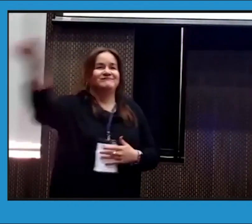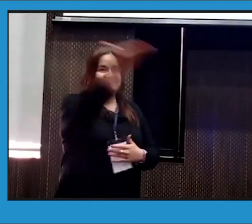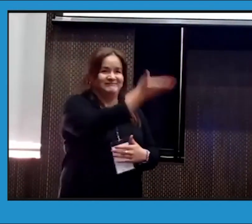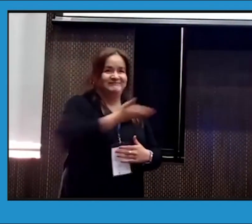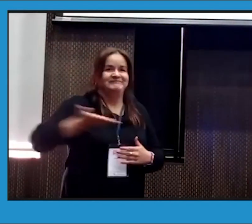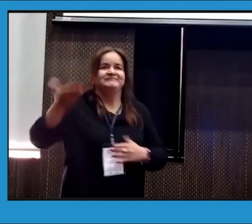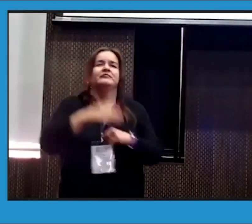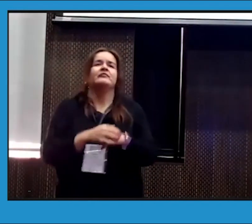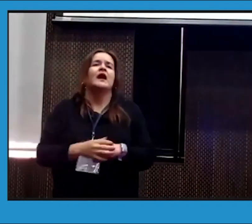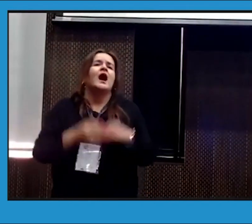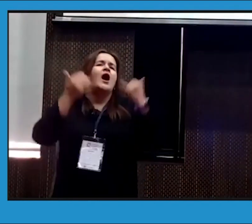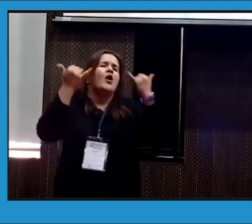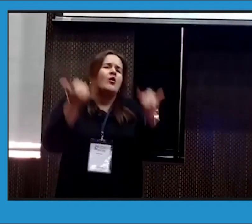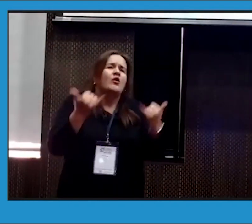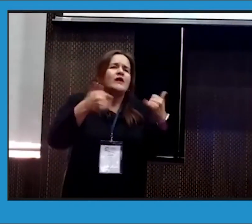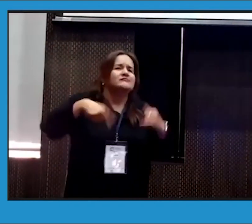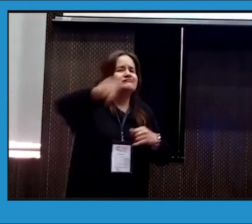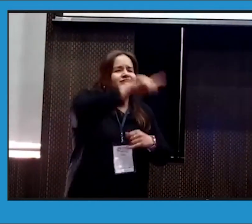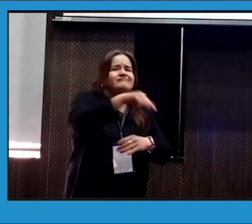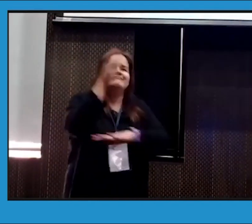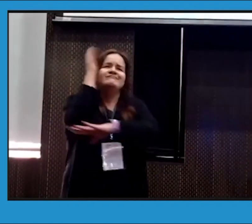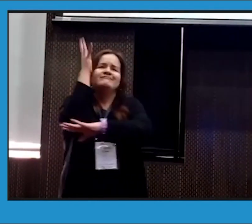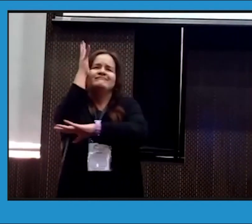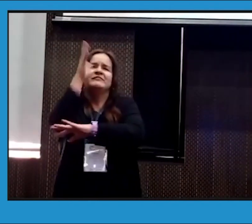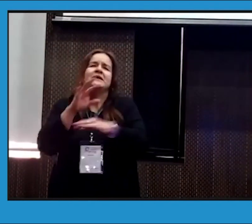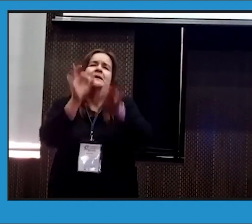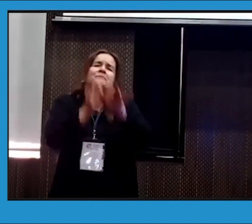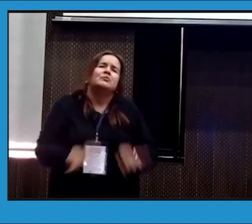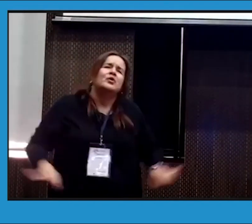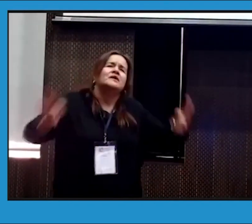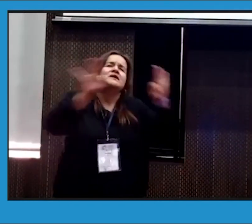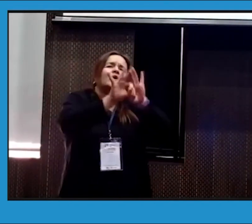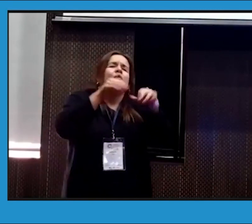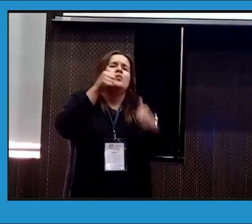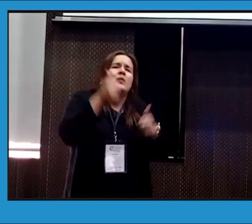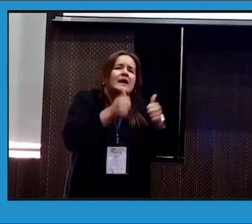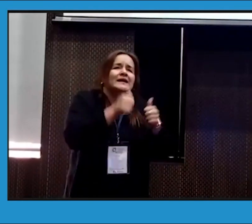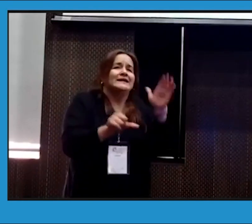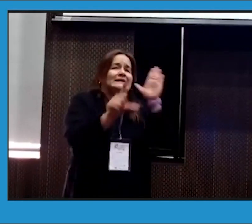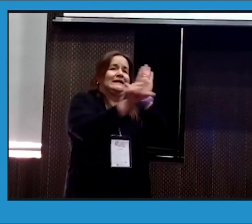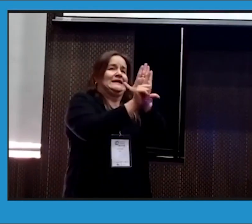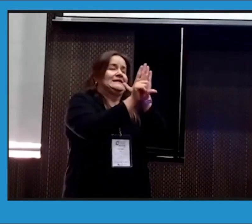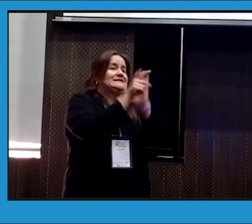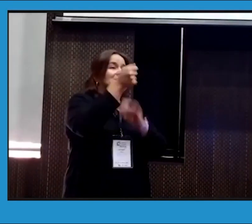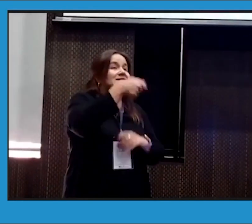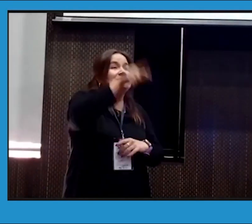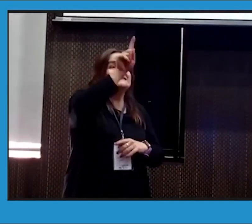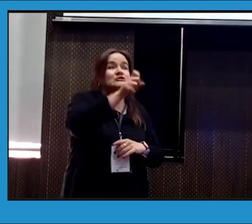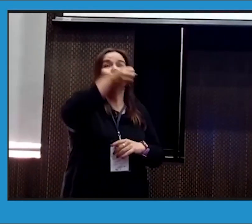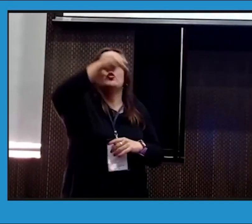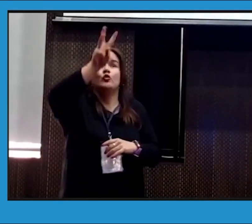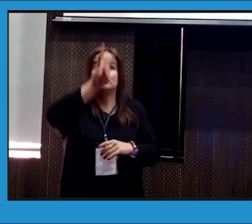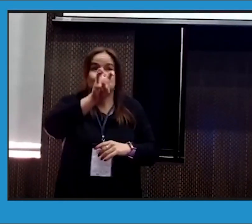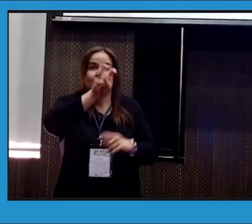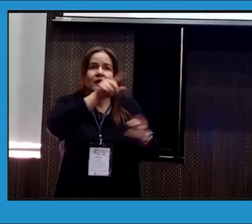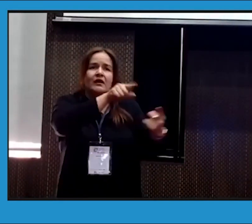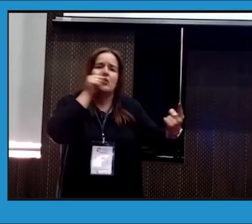Un placer verlos aquí a todos reunidos. Entonces, es muy importante ahorita que durante el discurso de la ley 16-18,